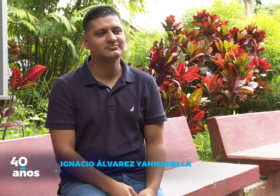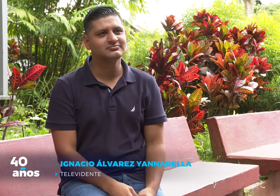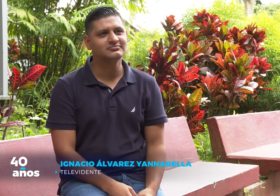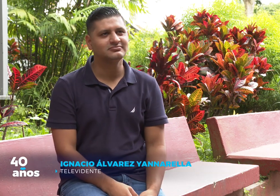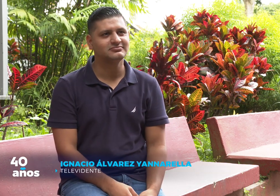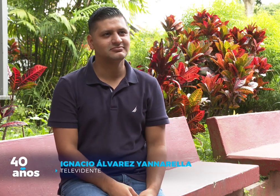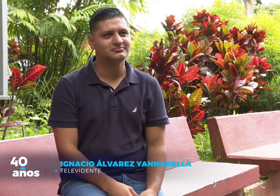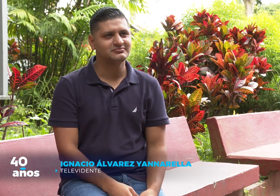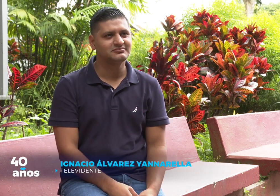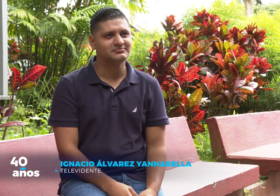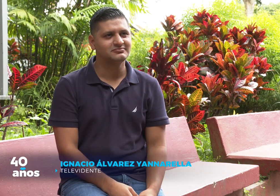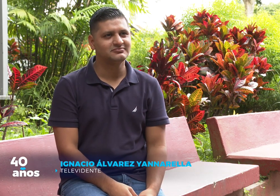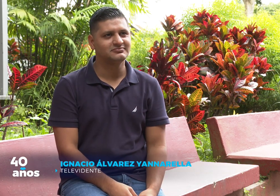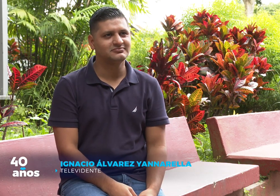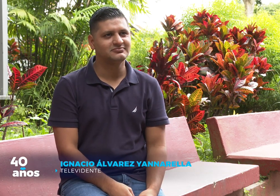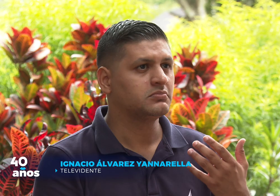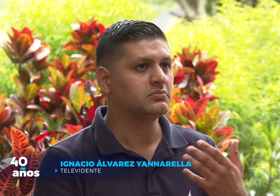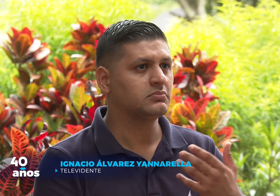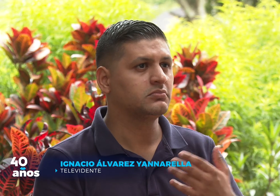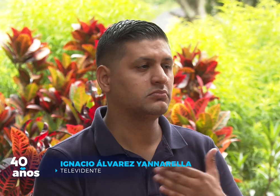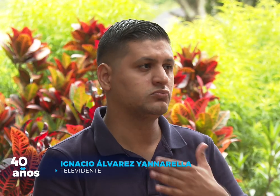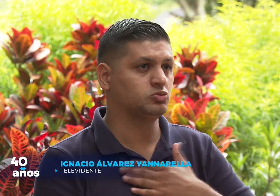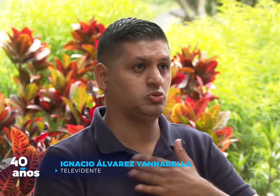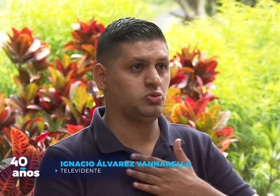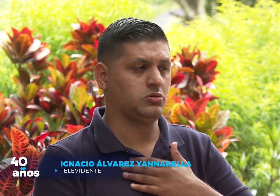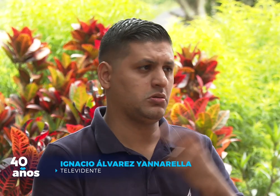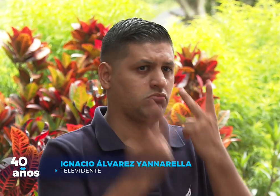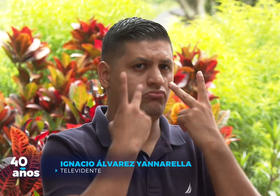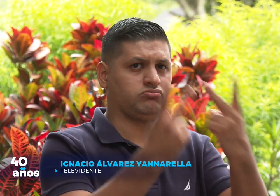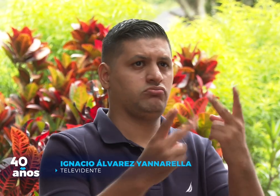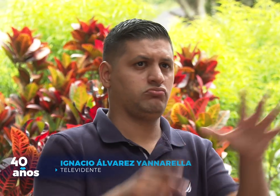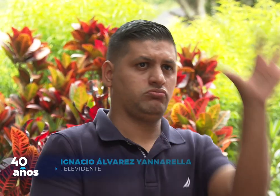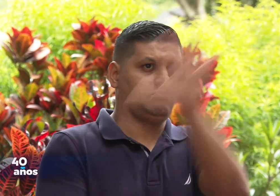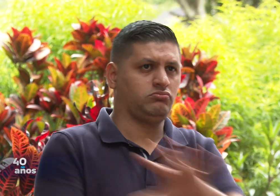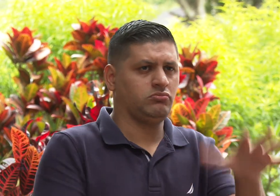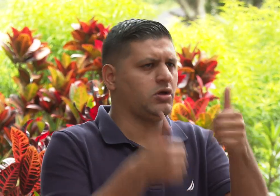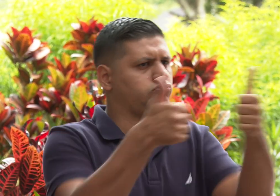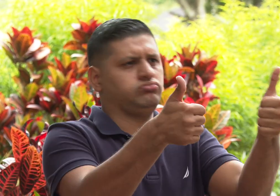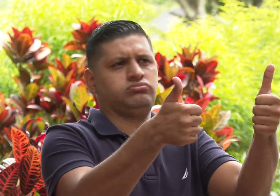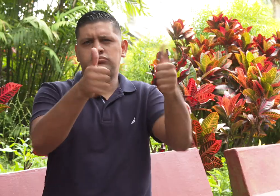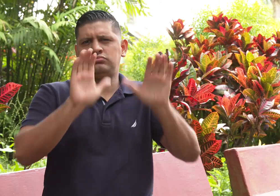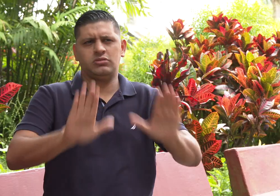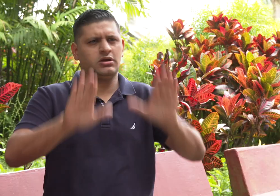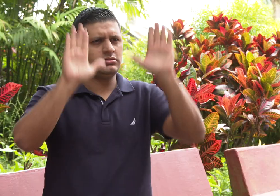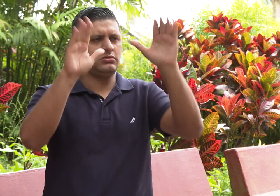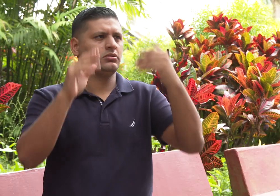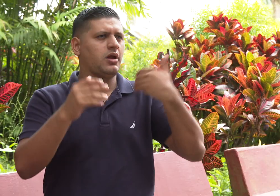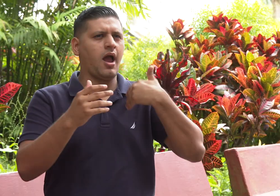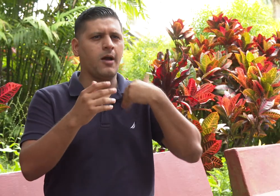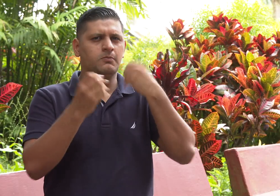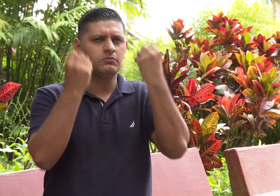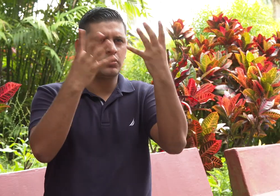tuviera subtítulos. De lo que yo observo, es excelente. Hay muchísima información